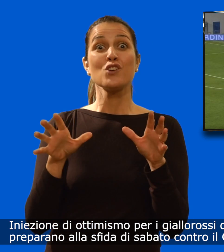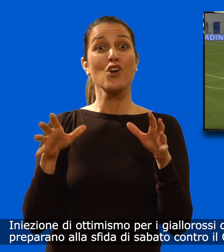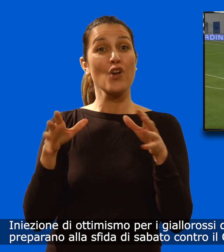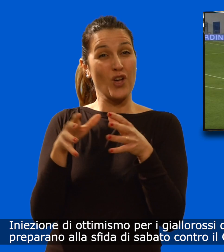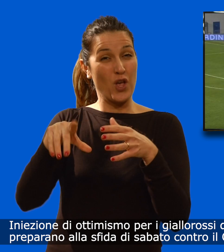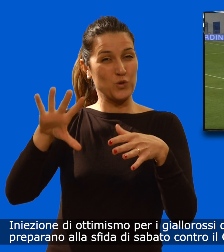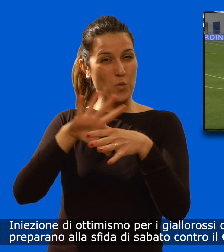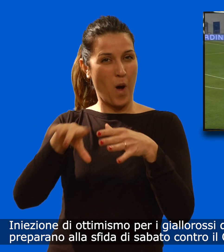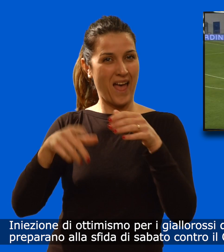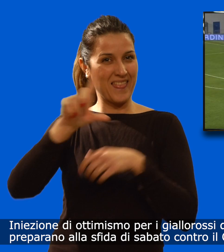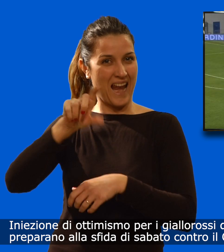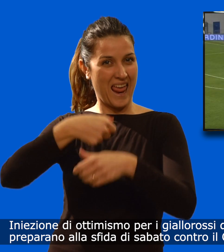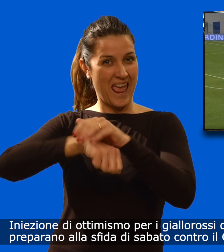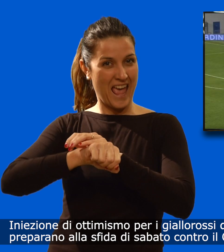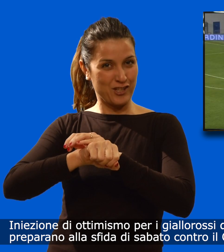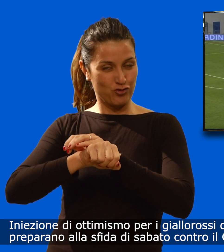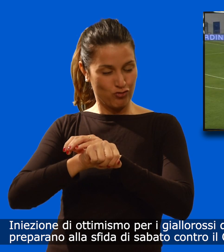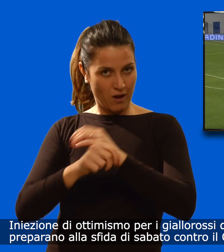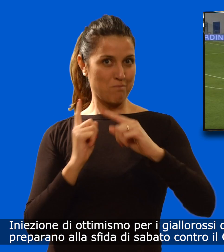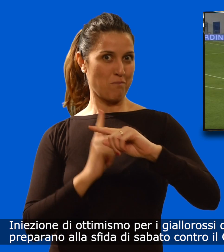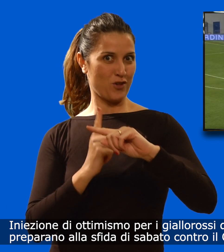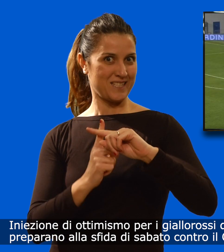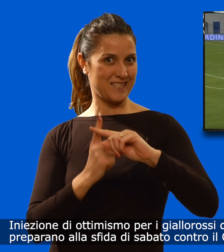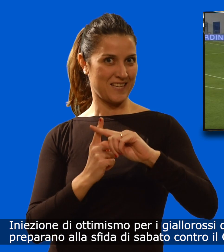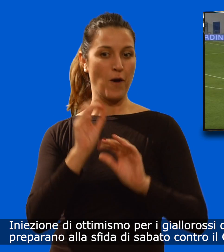che si preparano alla sfida di sabato contro il Chievo.